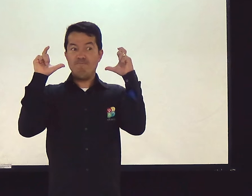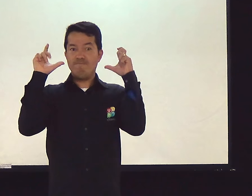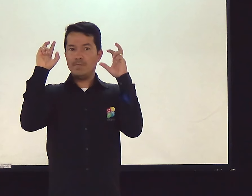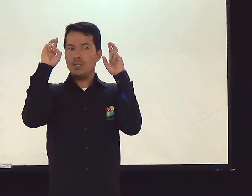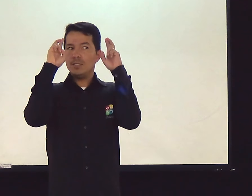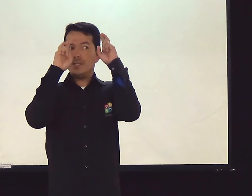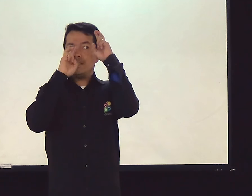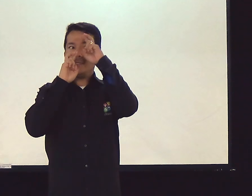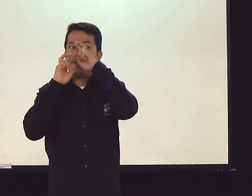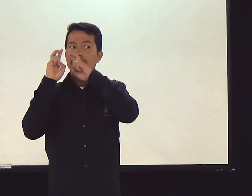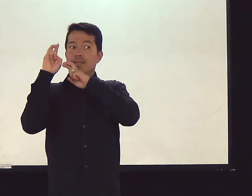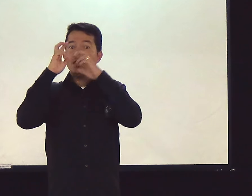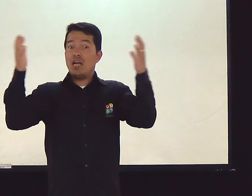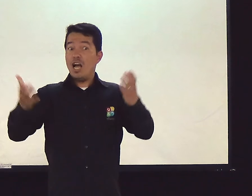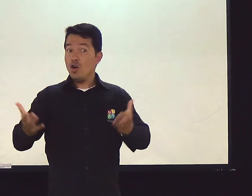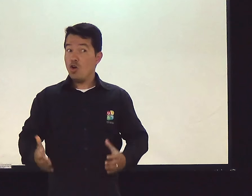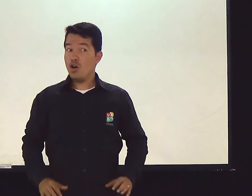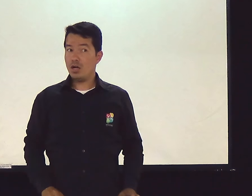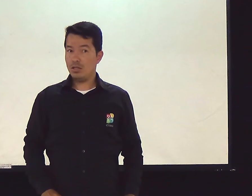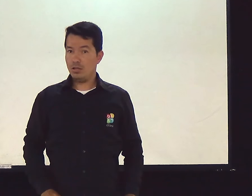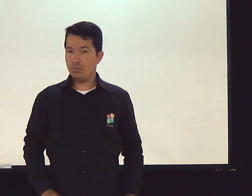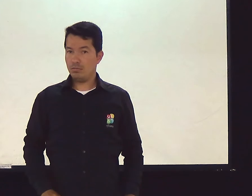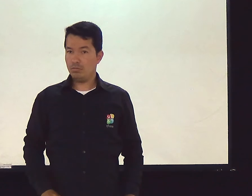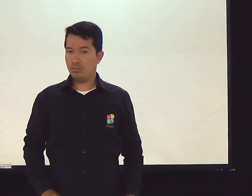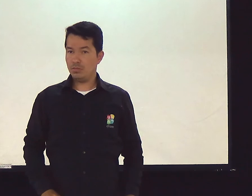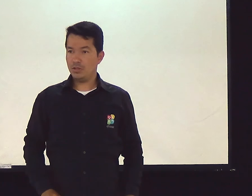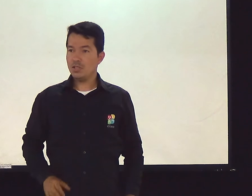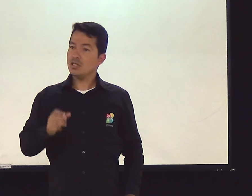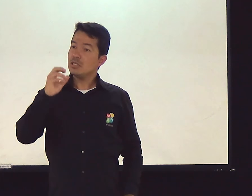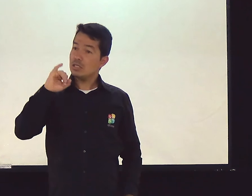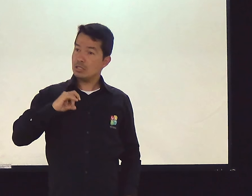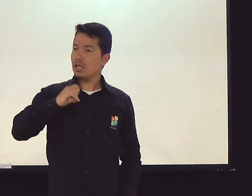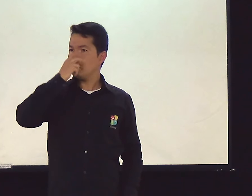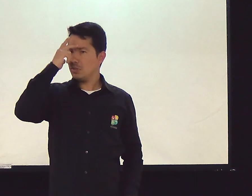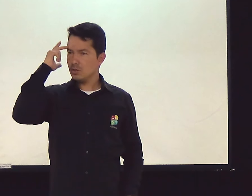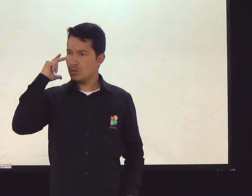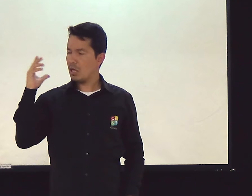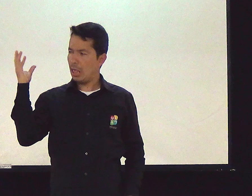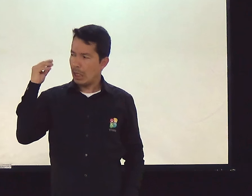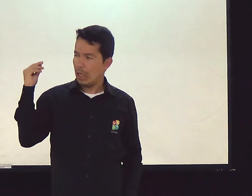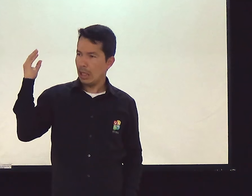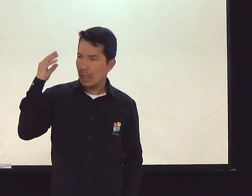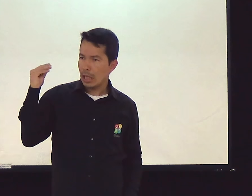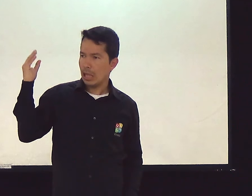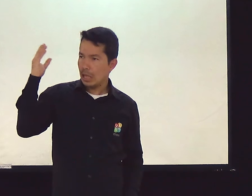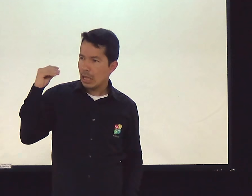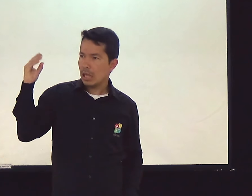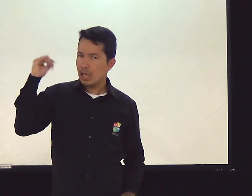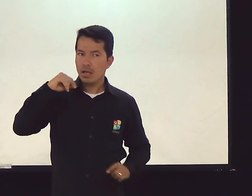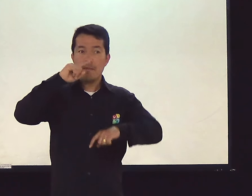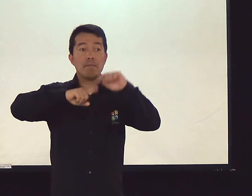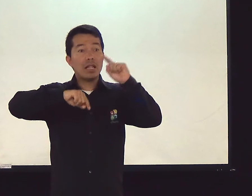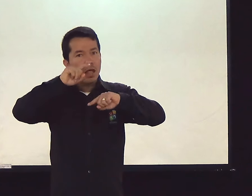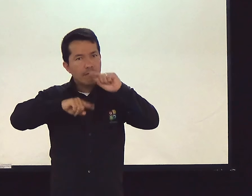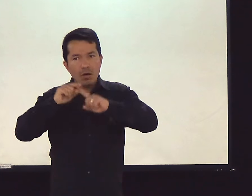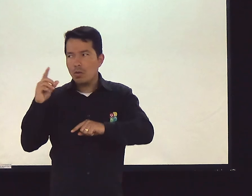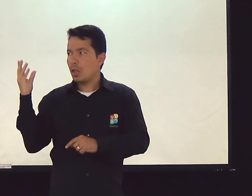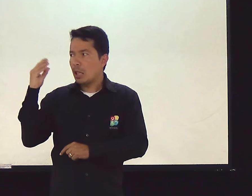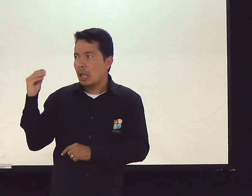Acorda. Vigia. É agora isso. Se pessoas chegam perto de você com